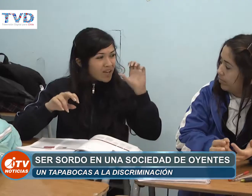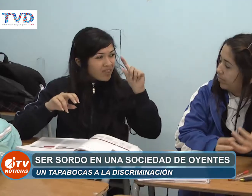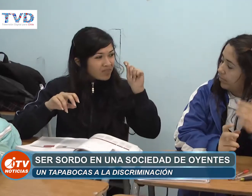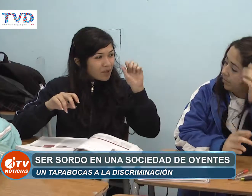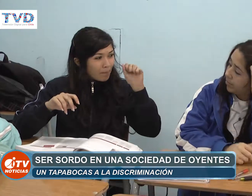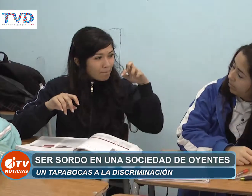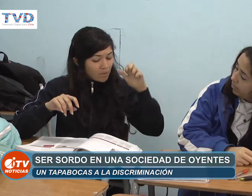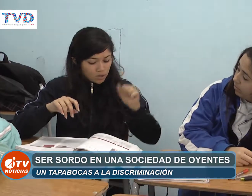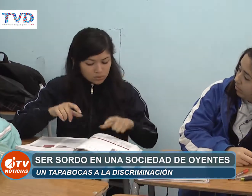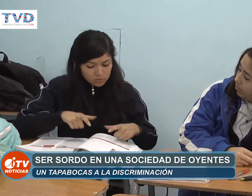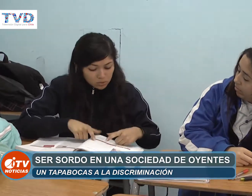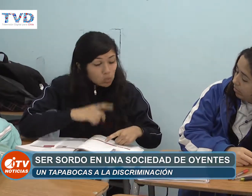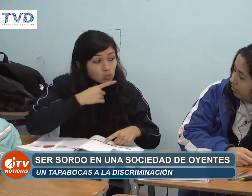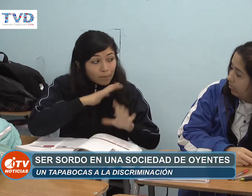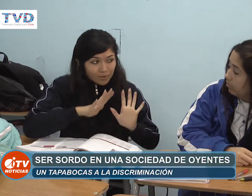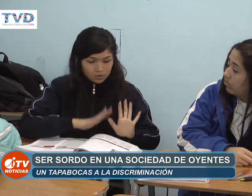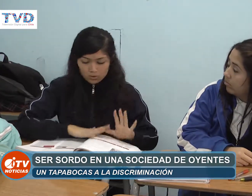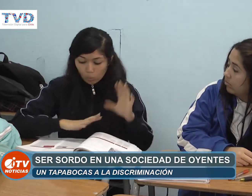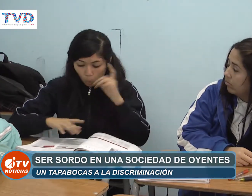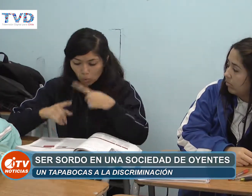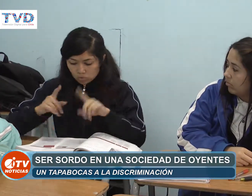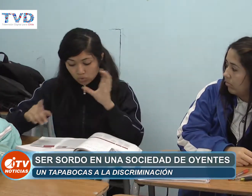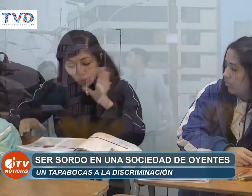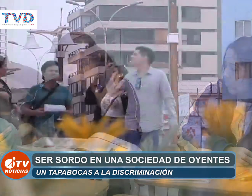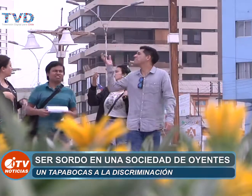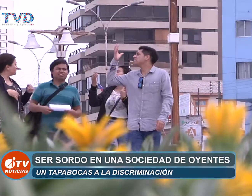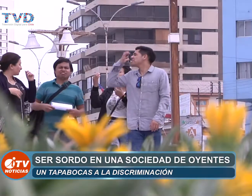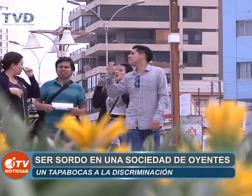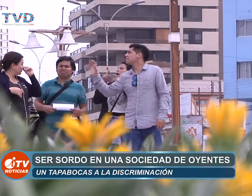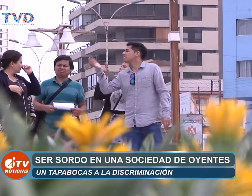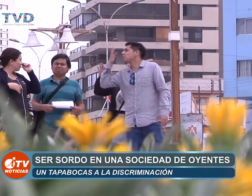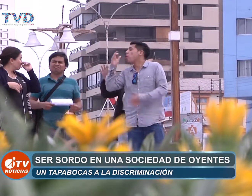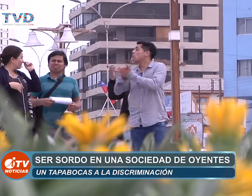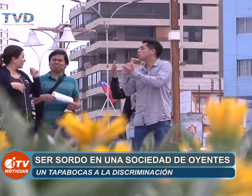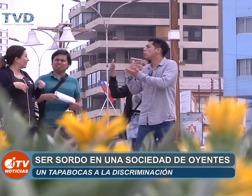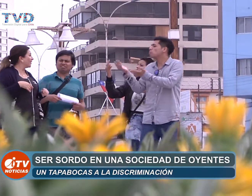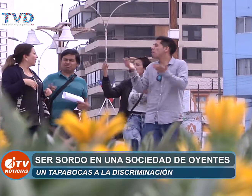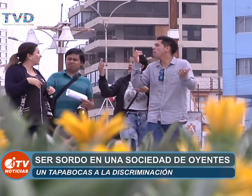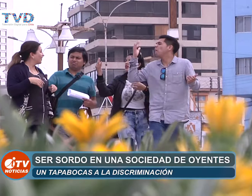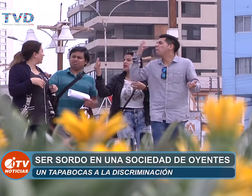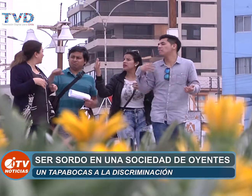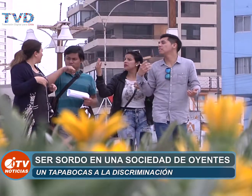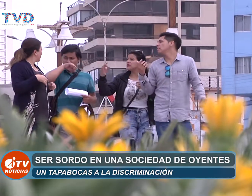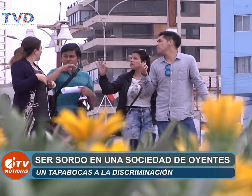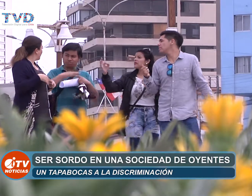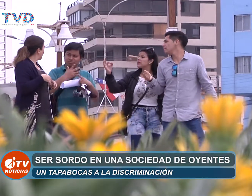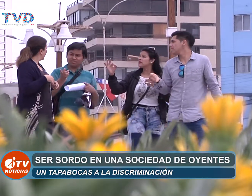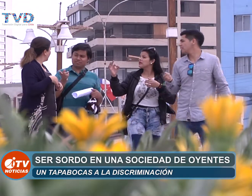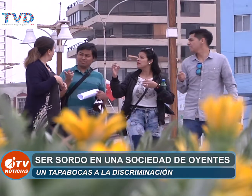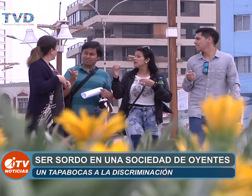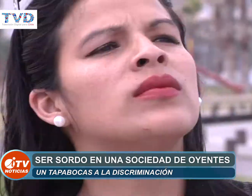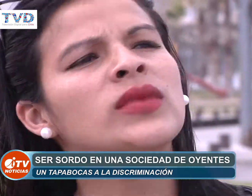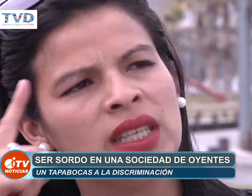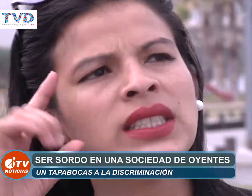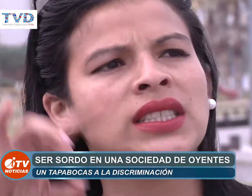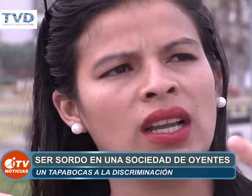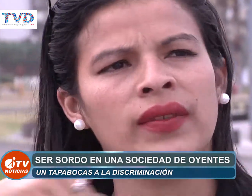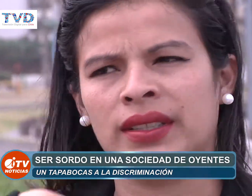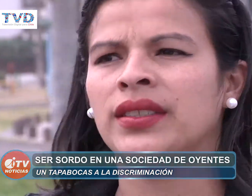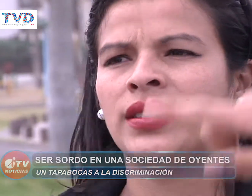tuvieran alguna discapacidad mental o como si no entendieran. Mediante nuestra interlocutora en el Día Internacional de los Sordos, son ellos mismos